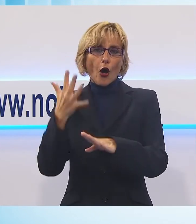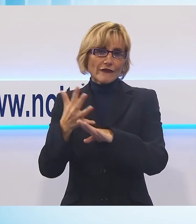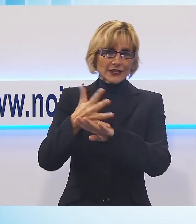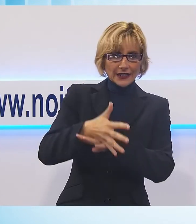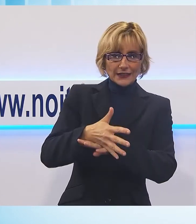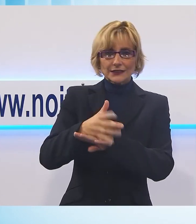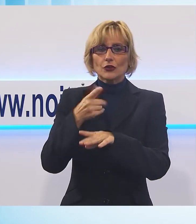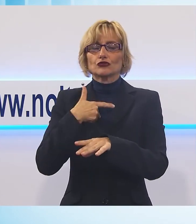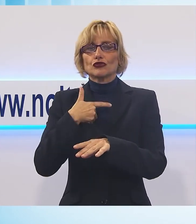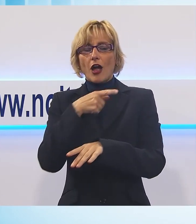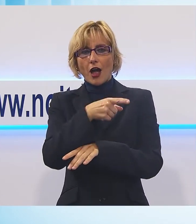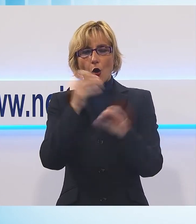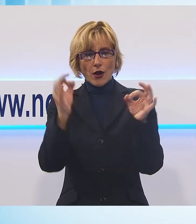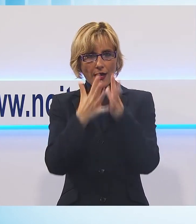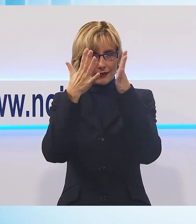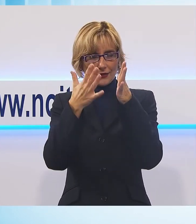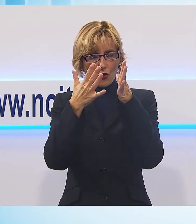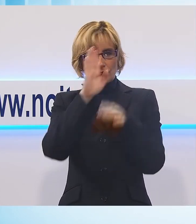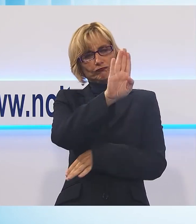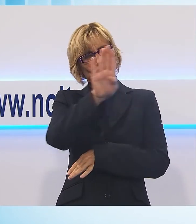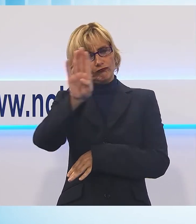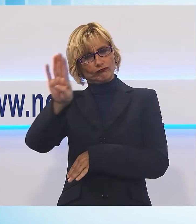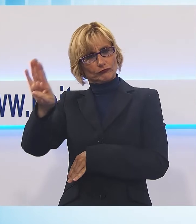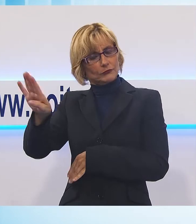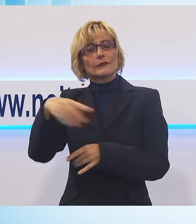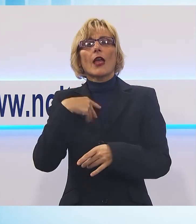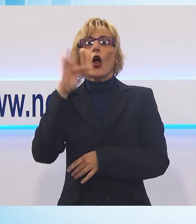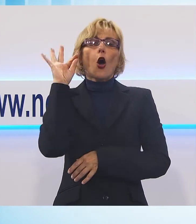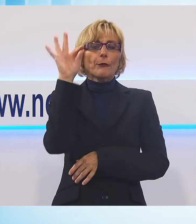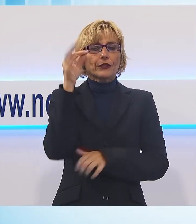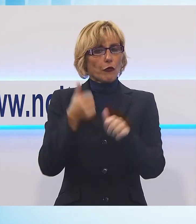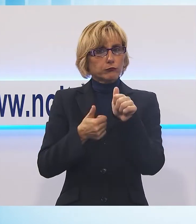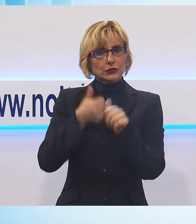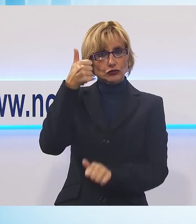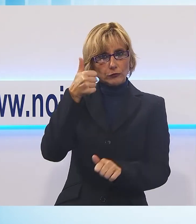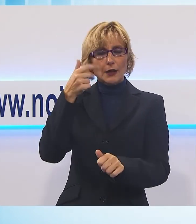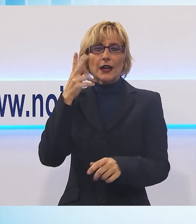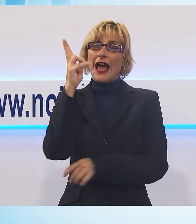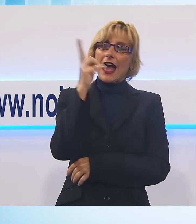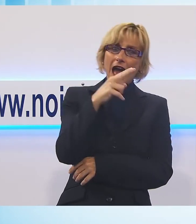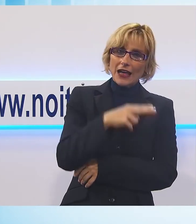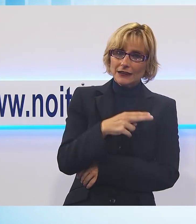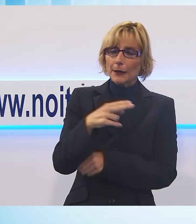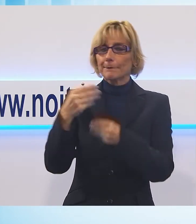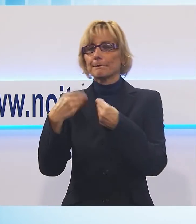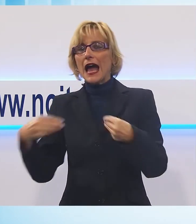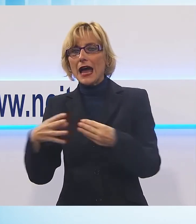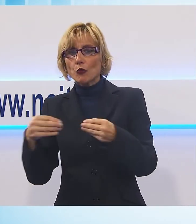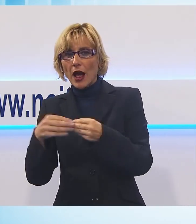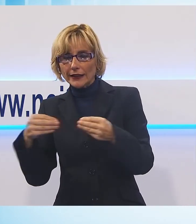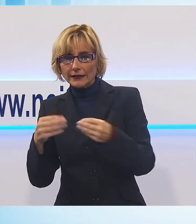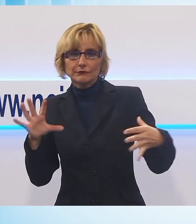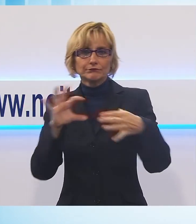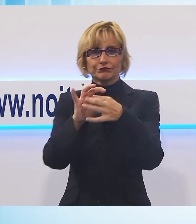espositivo per l'occasione L'obiettivo principale della mostra è quello di far incontrare l'arte con la manualità dell'artigiano